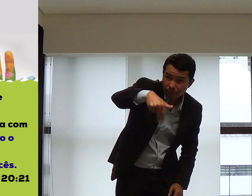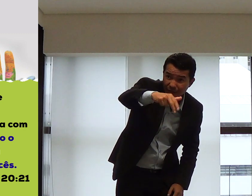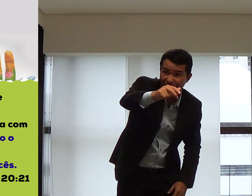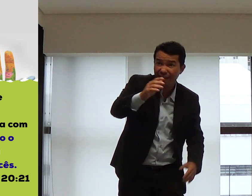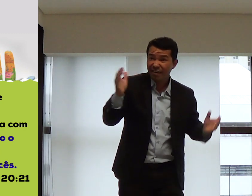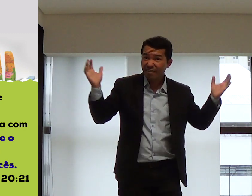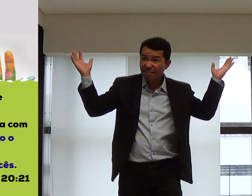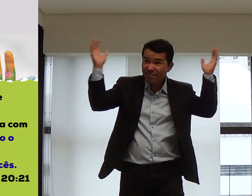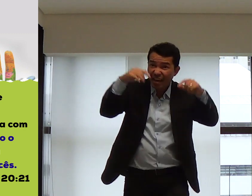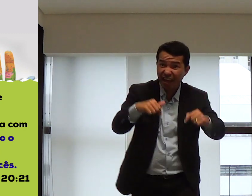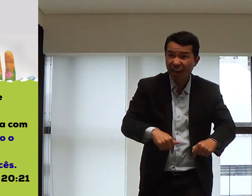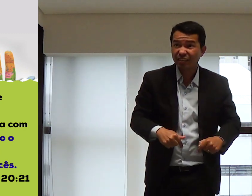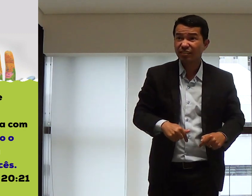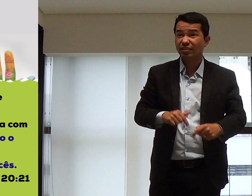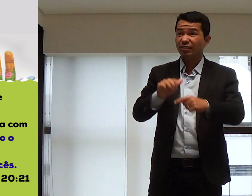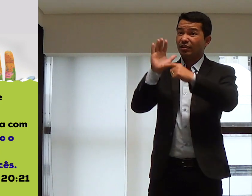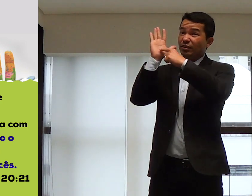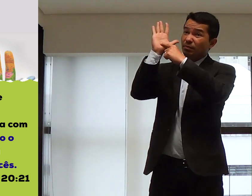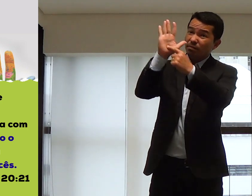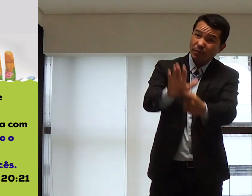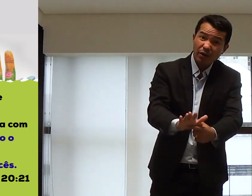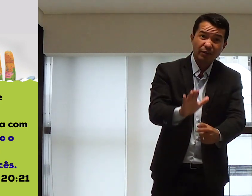se esvazia dela e vem pra cá.